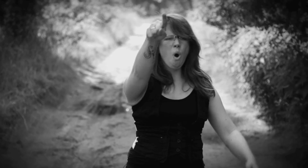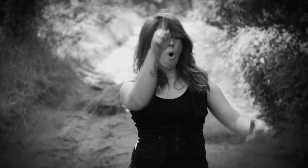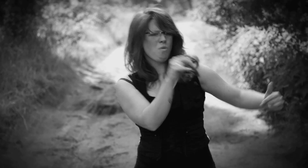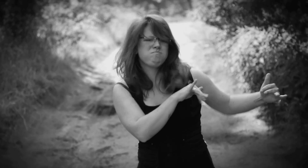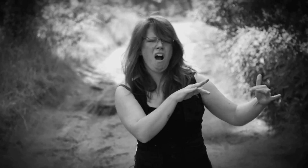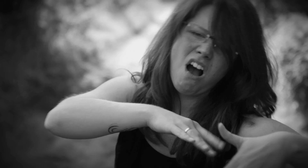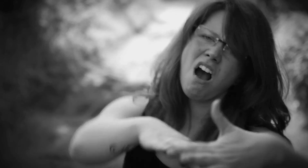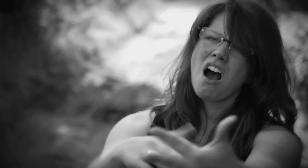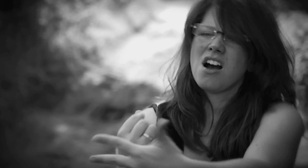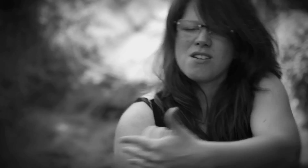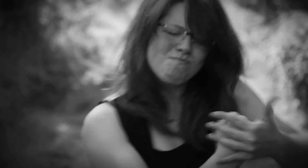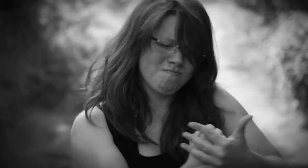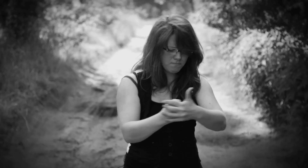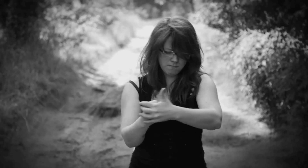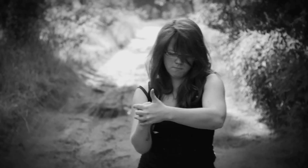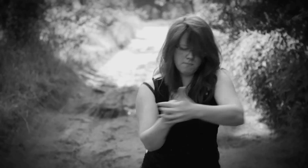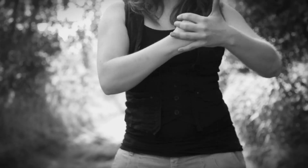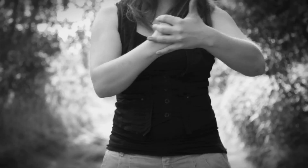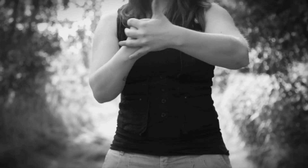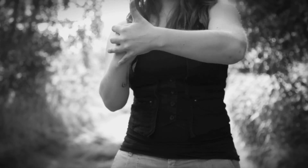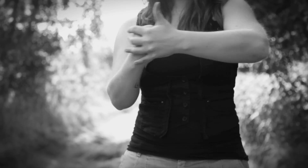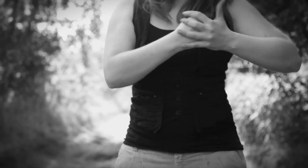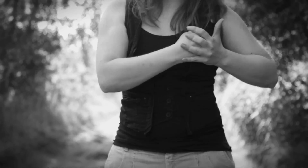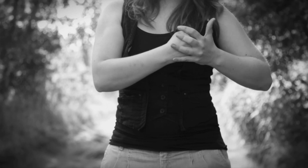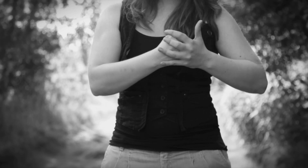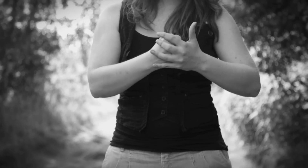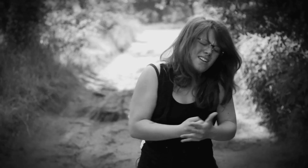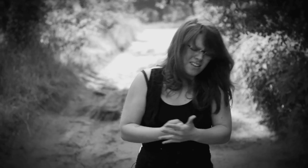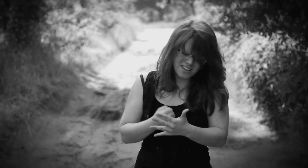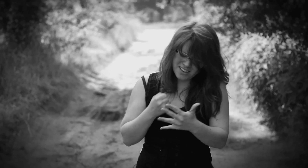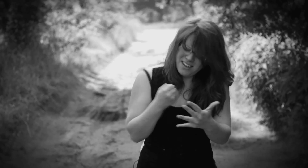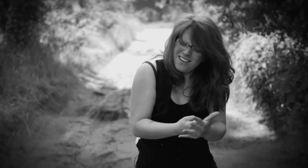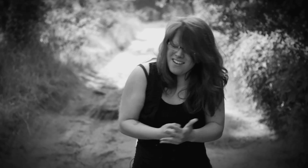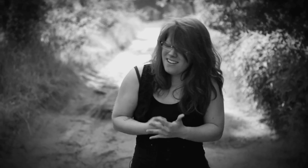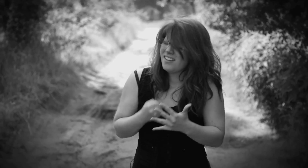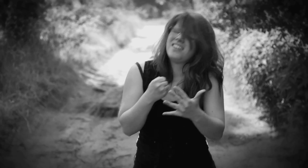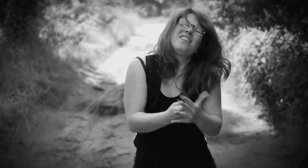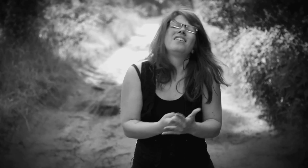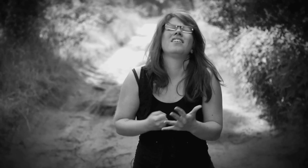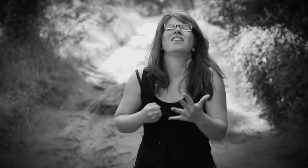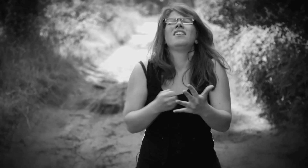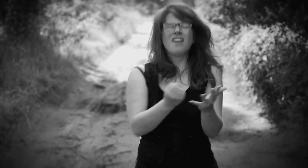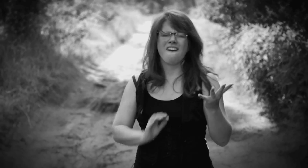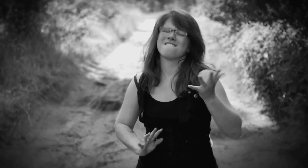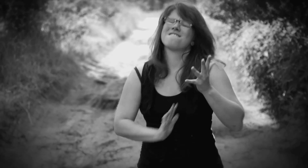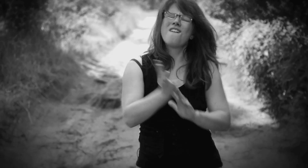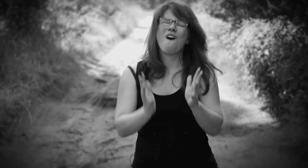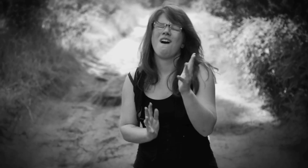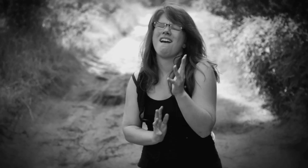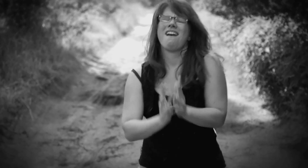los, um den Widerstand niederzuzwingen Immer wenn mein Herz nach dir ruft und das